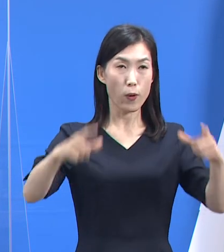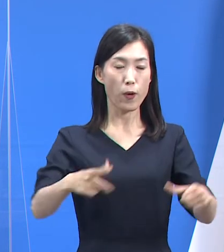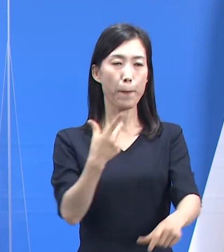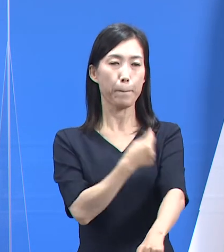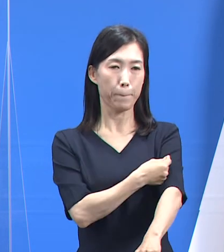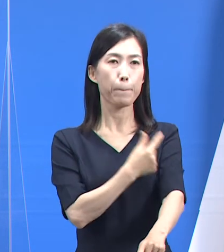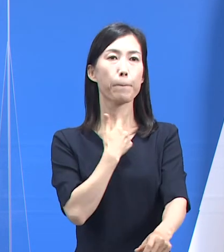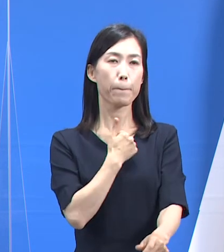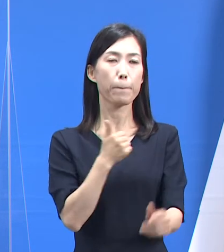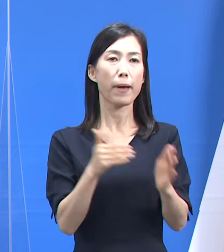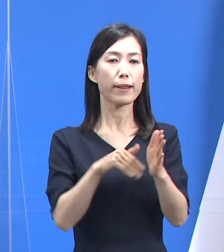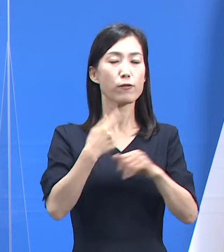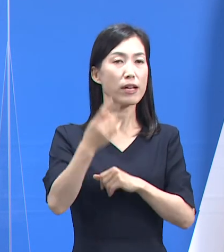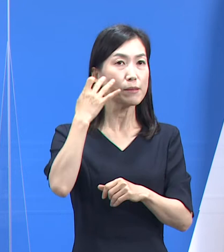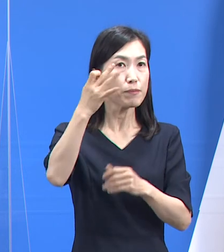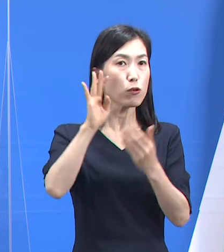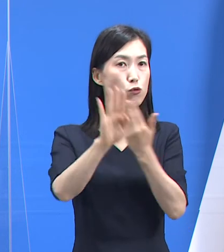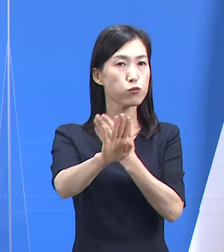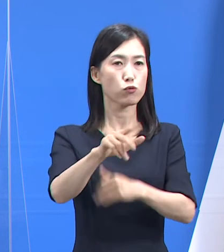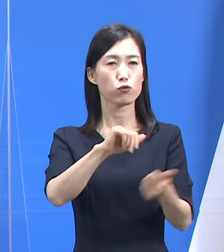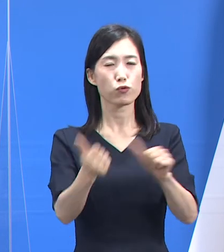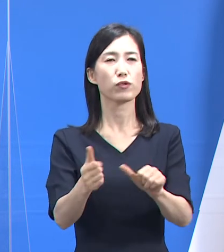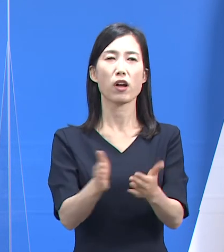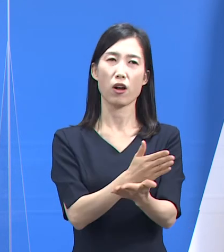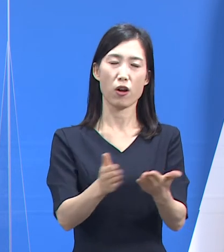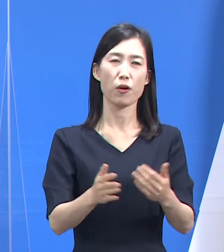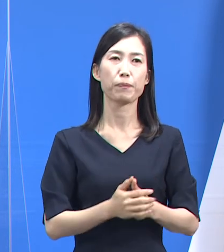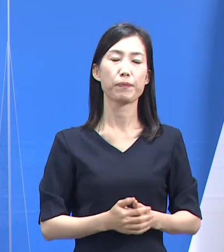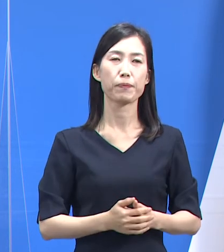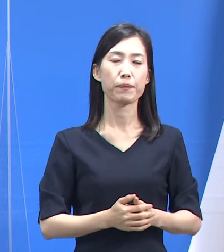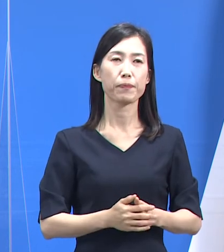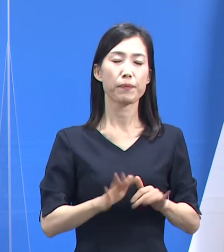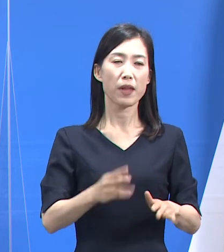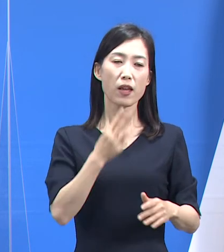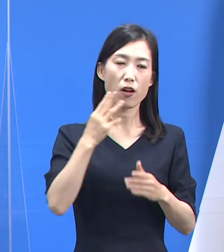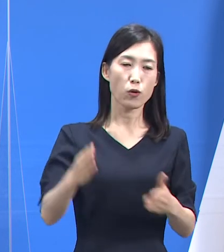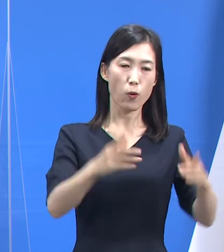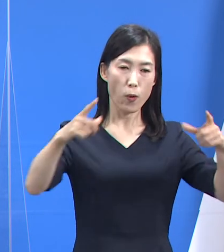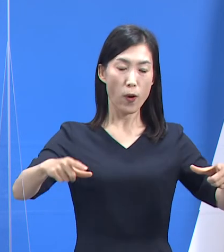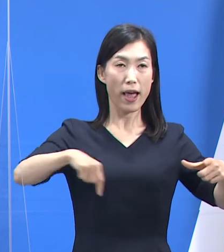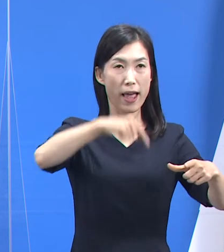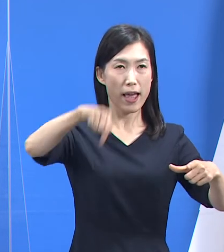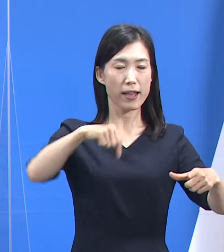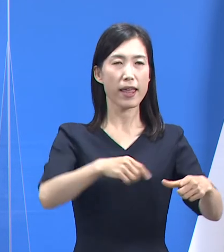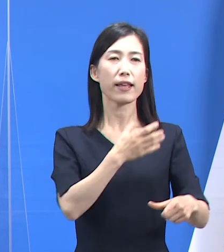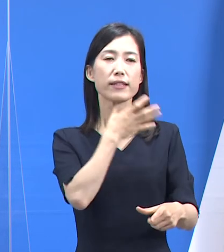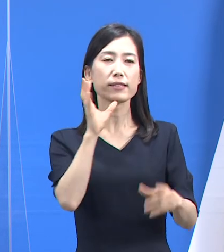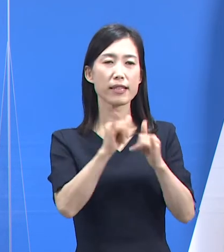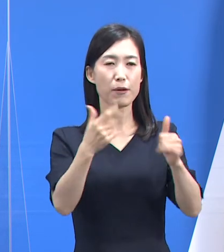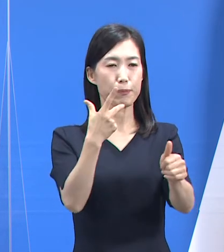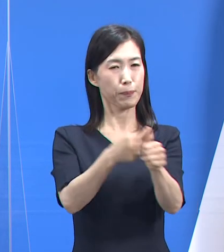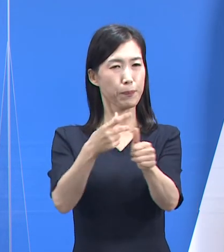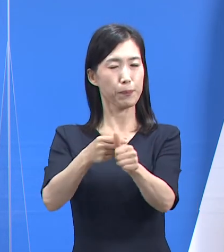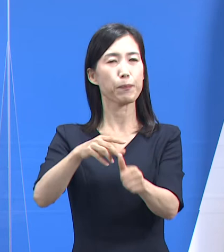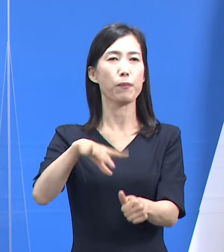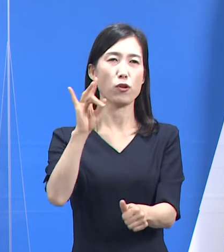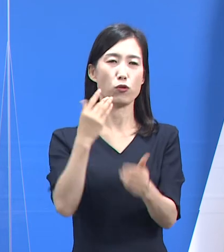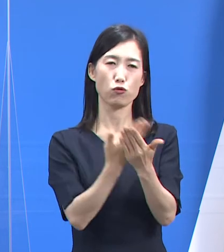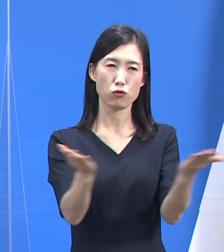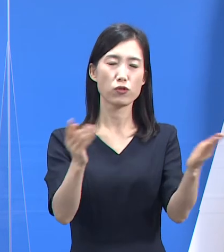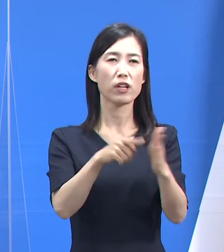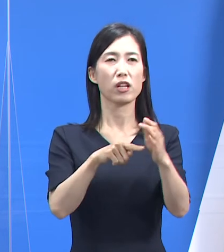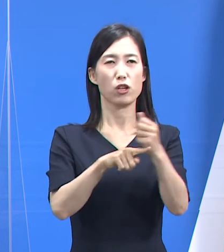않았습니다. 고위험군을 대상으로 우선 실시한 코로나19 백신 접종 사업의 중요성을 다시